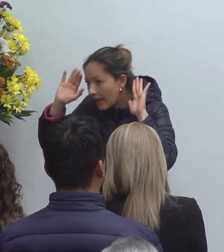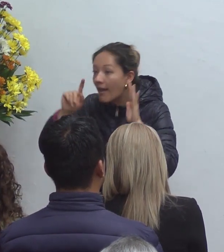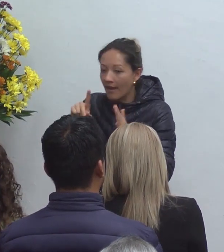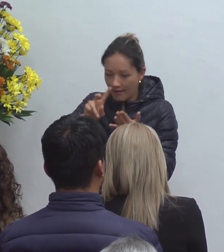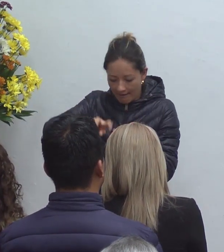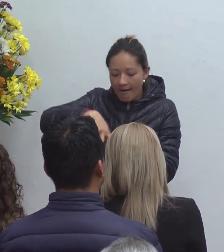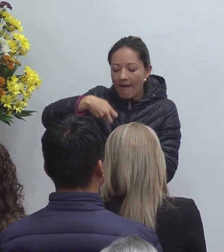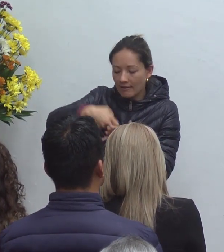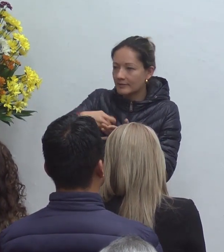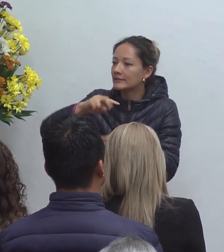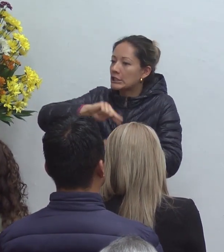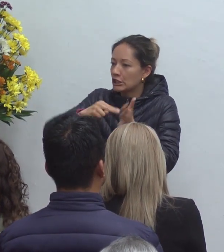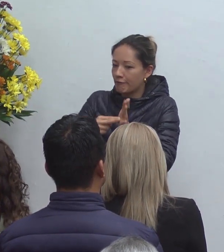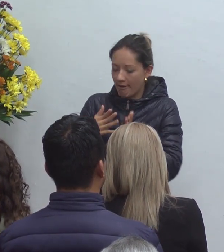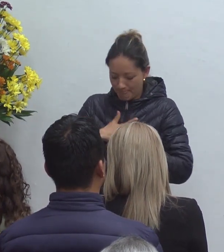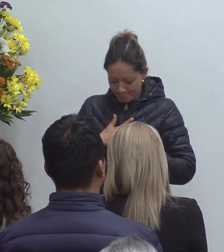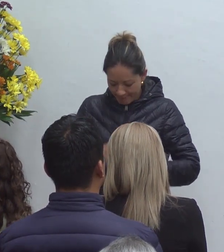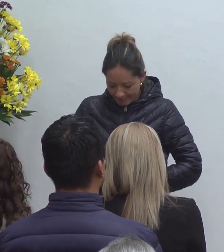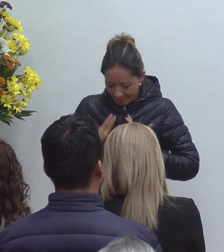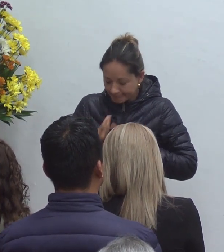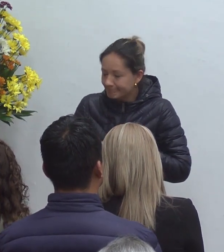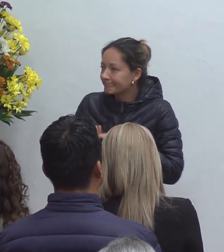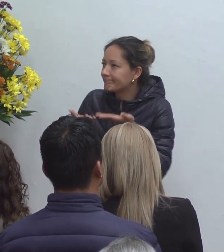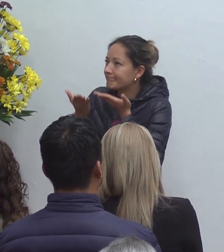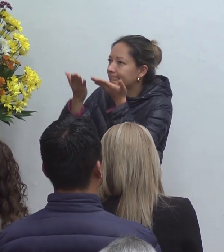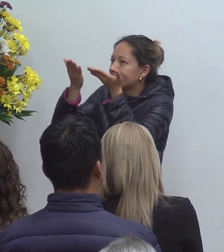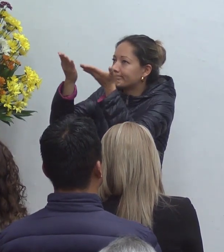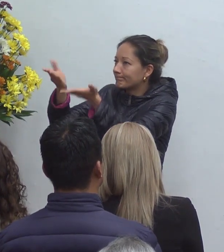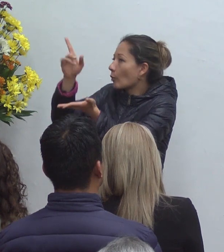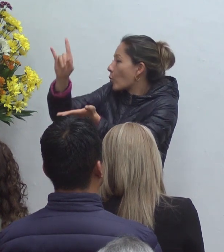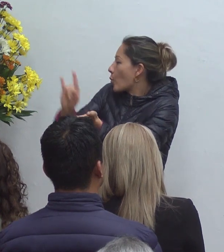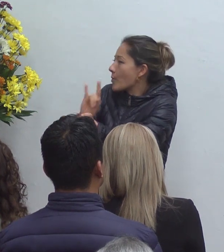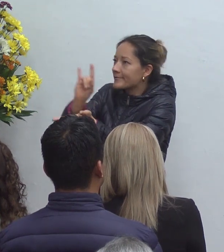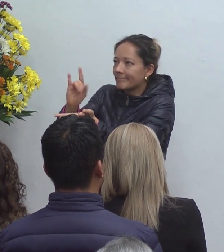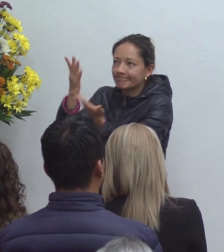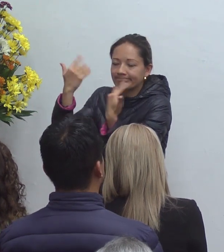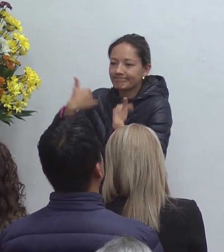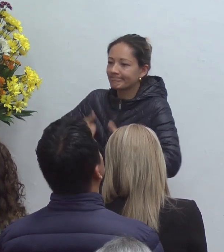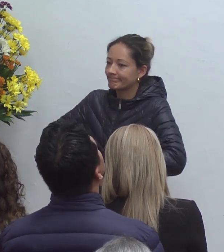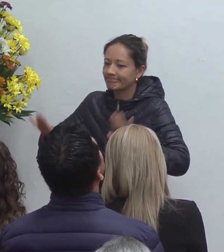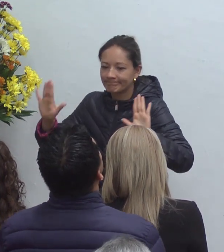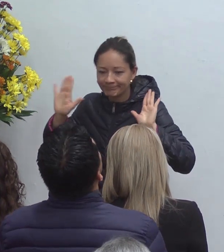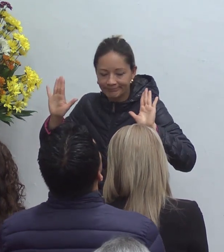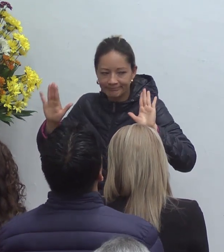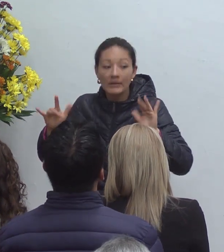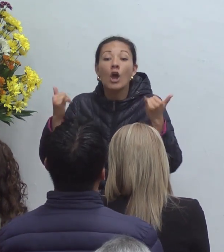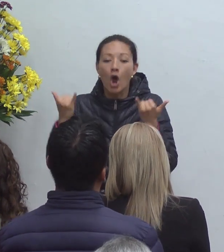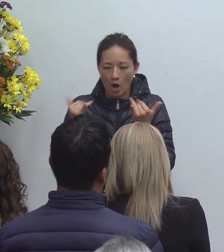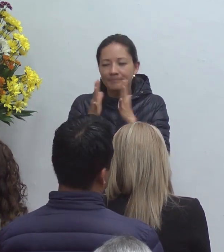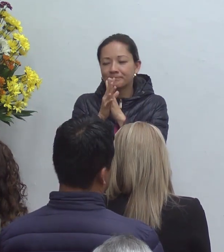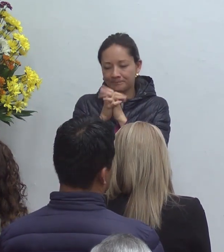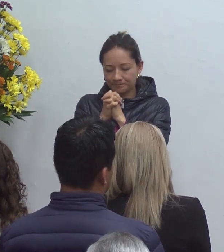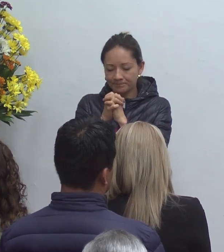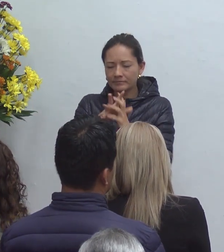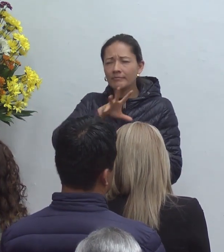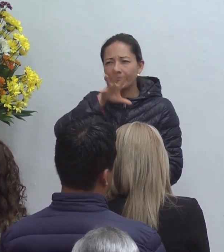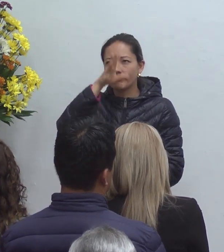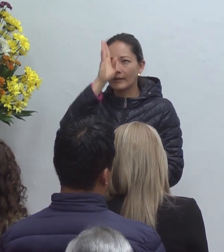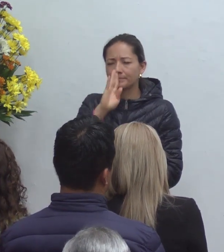yo te entrego mi vida úsala para tu propósito eterno entonces clamemos a dios padre celestial nosotros estamos aquí